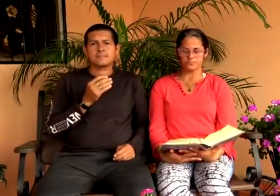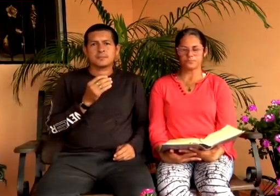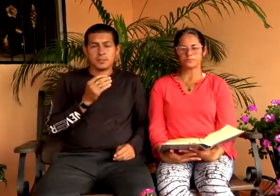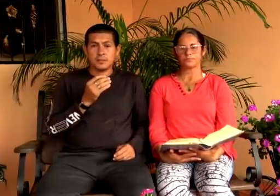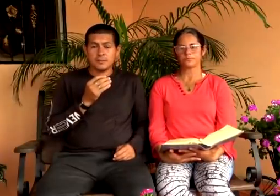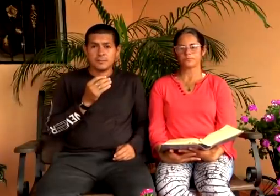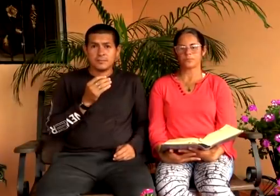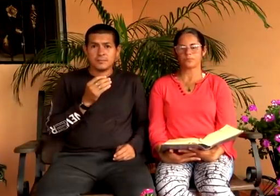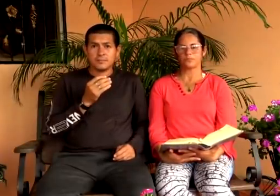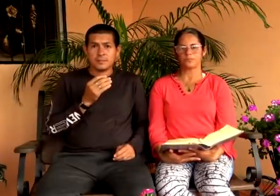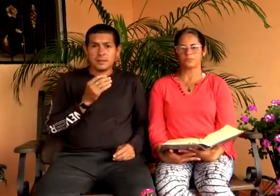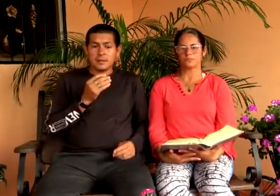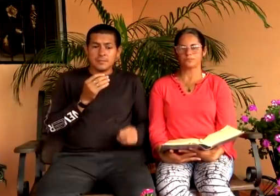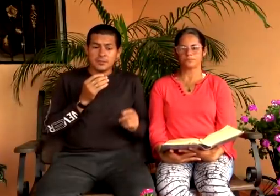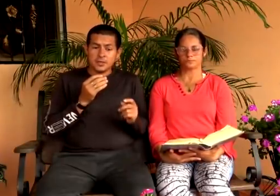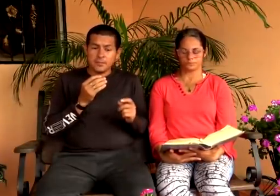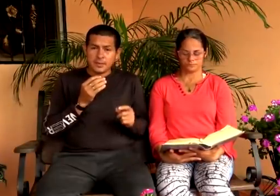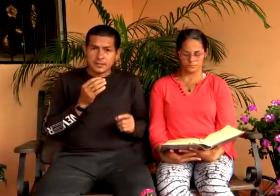Sí.